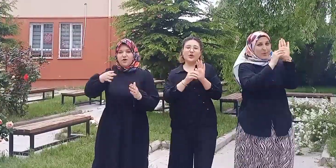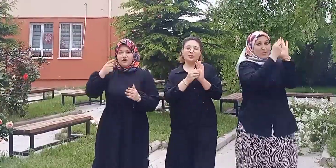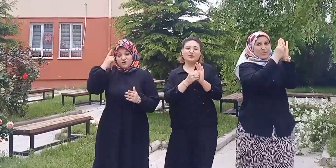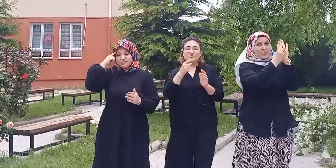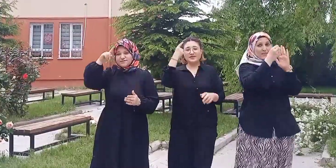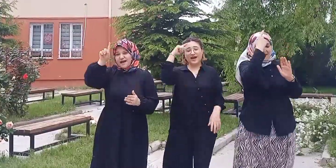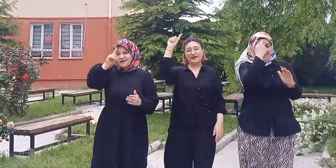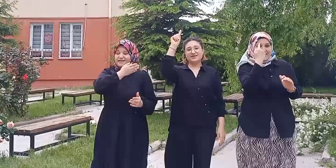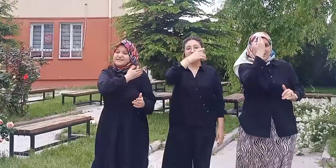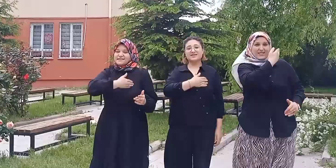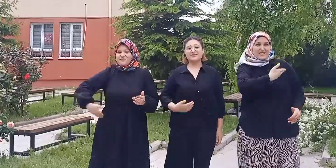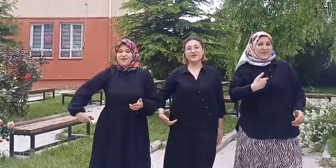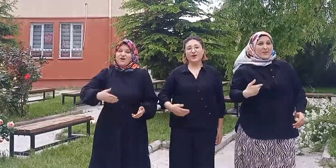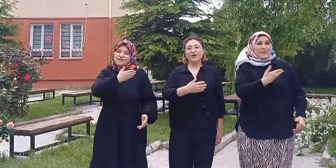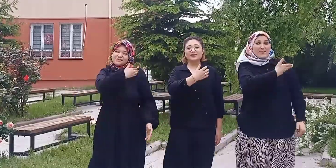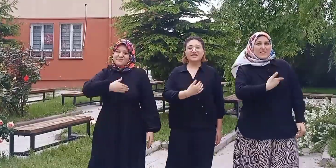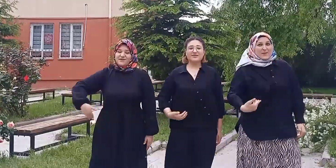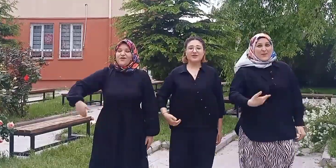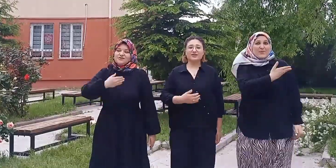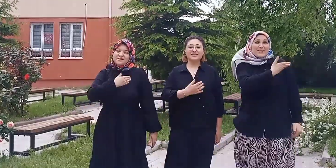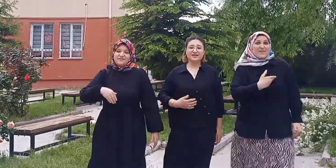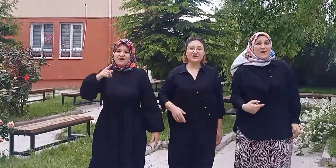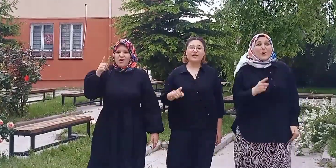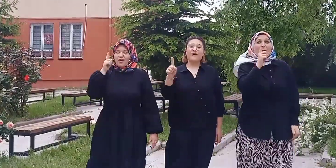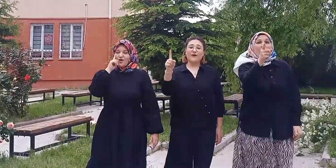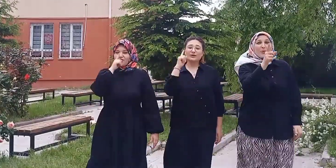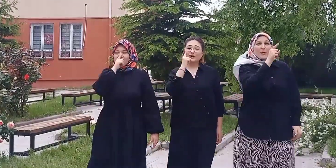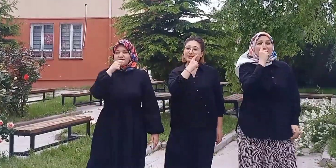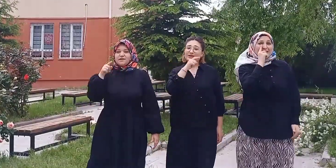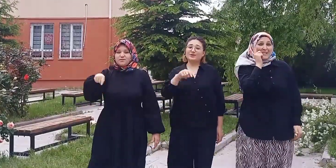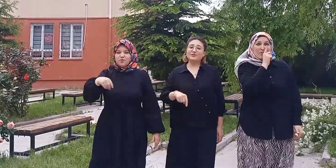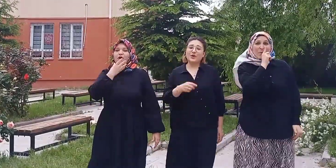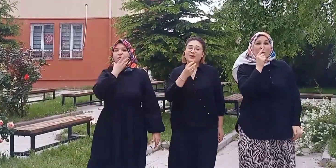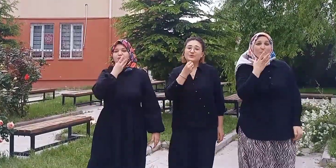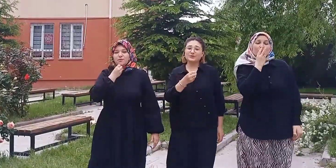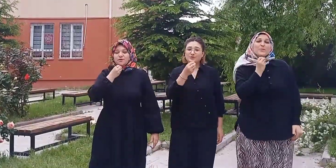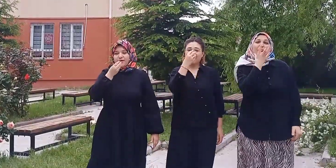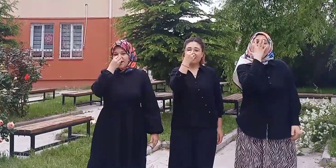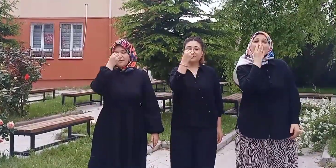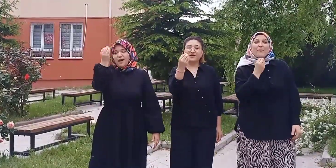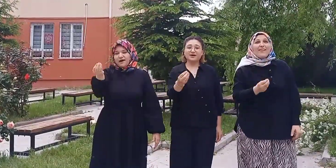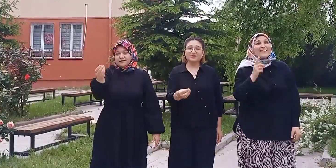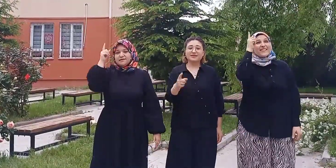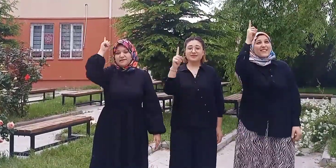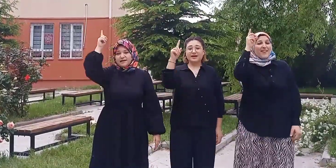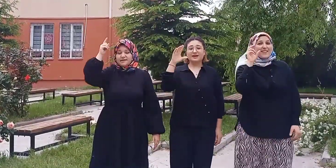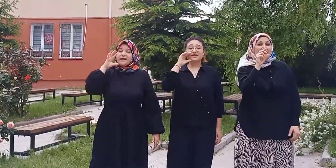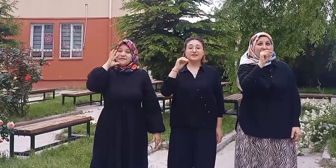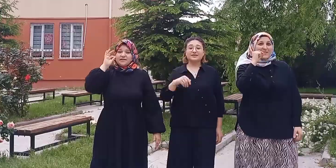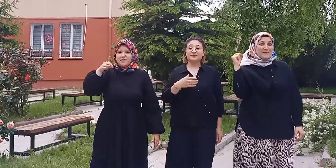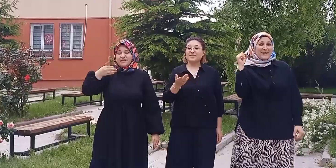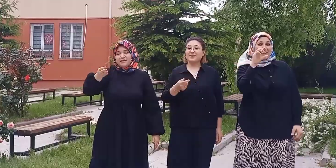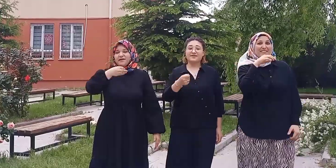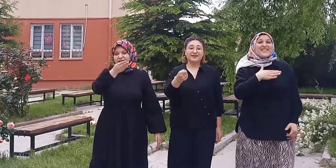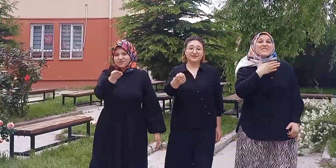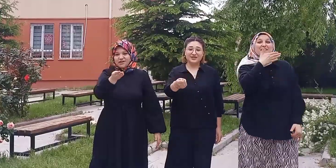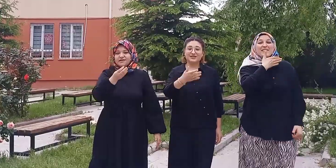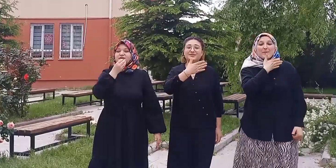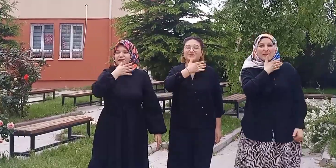koydum Sadece seviyor seviyor seviyor O gözleri bu ömrümün armağanı Yaradan kime ne vereceğini